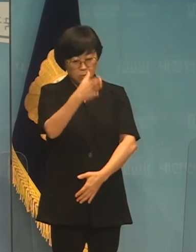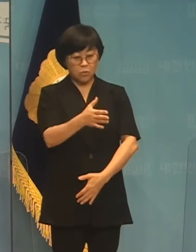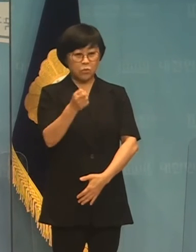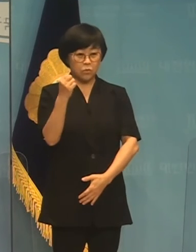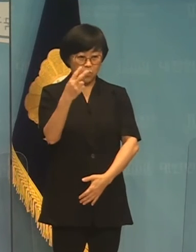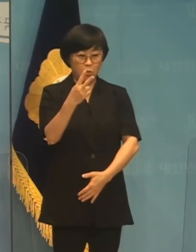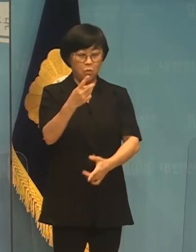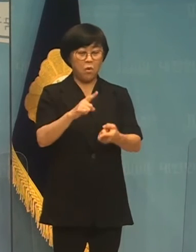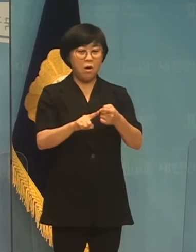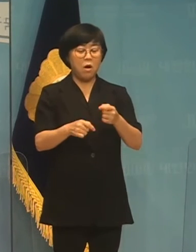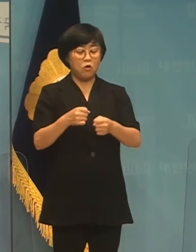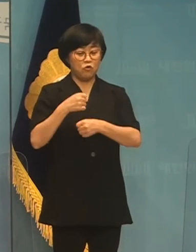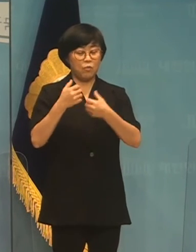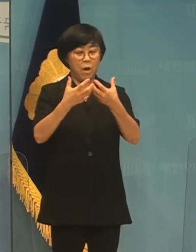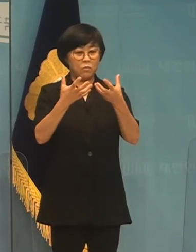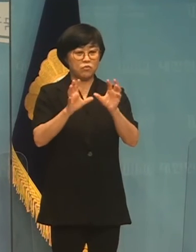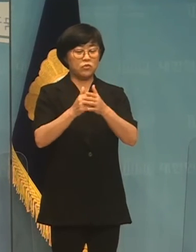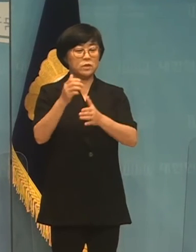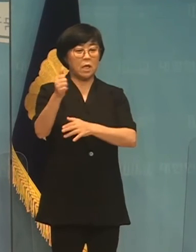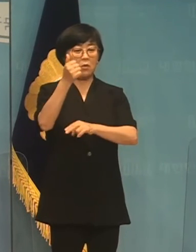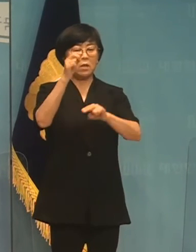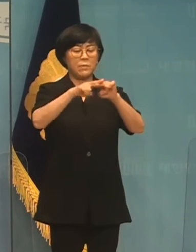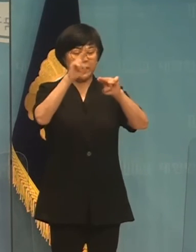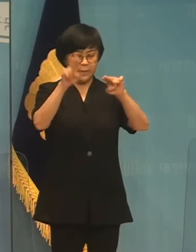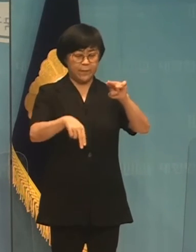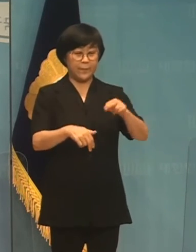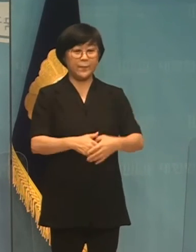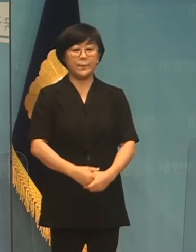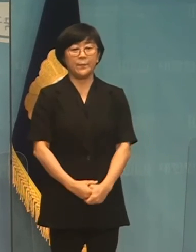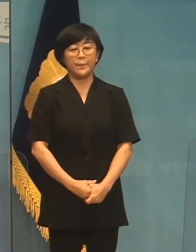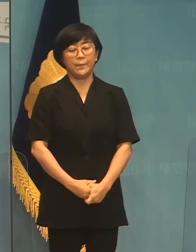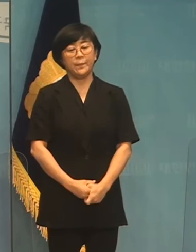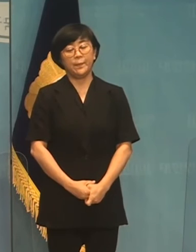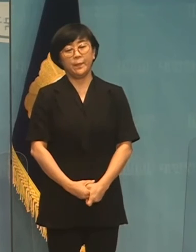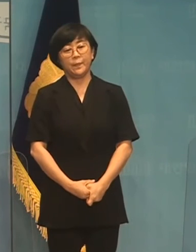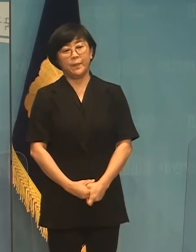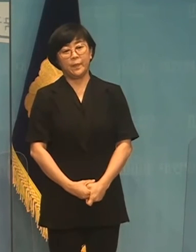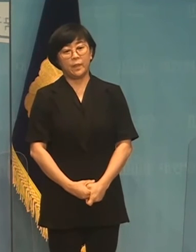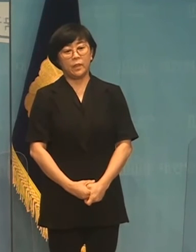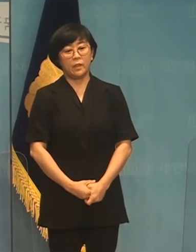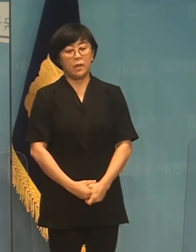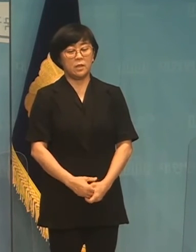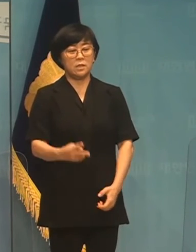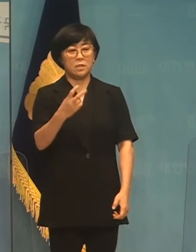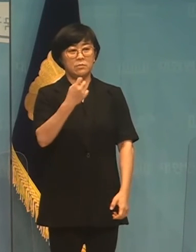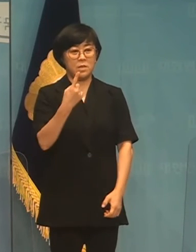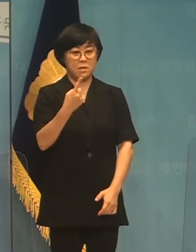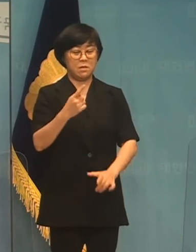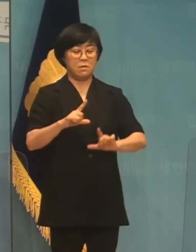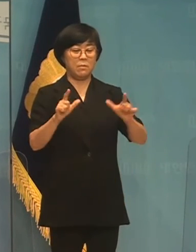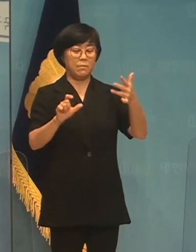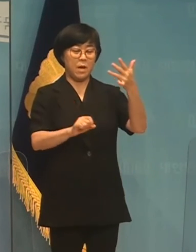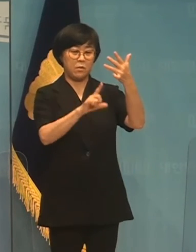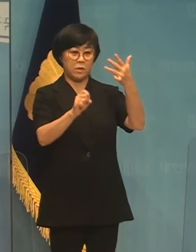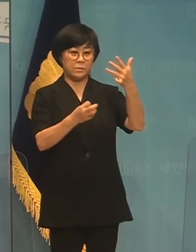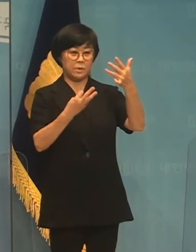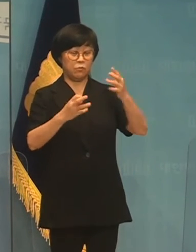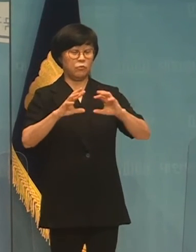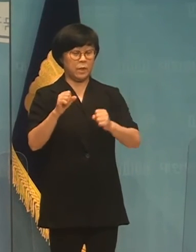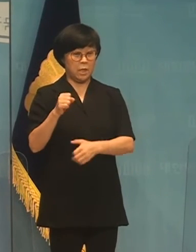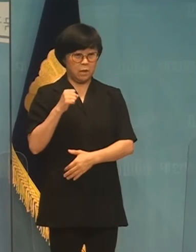당장 국방부 장관을 경질해야 합니다. 2021년 8월 13일